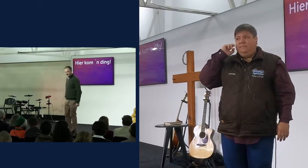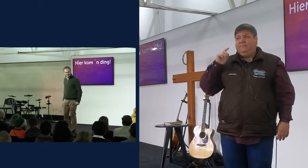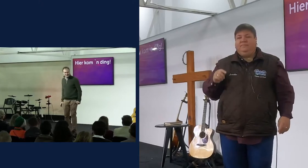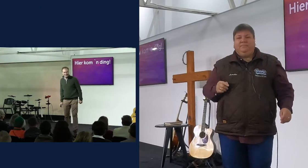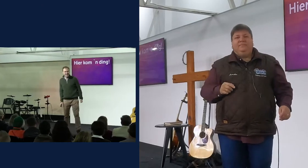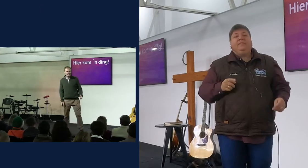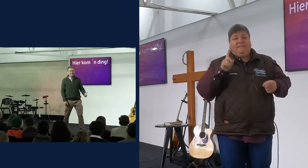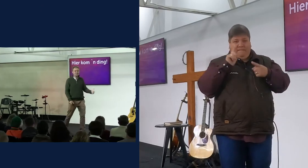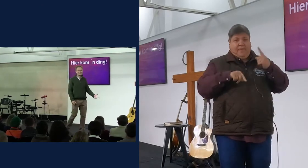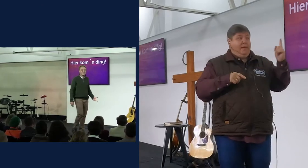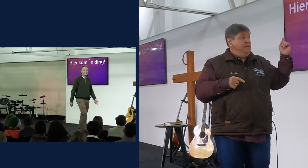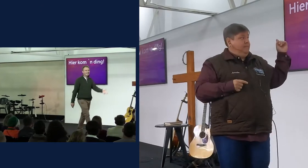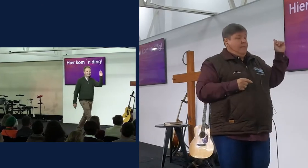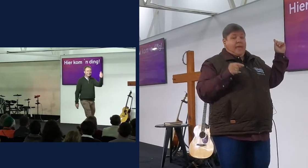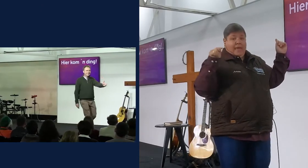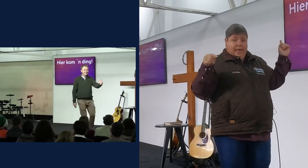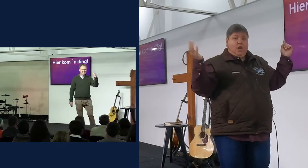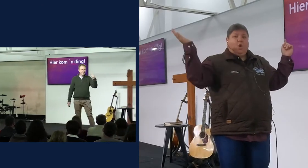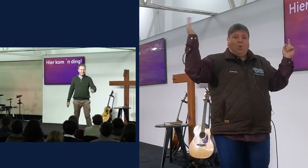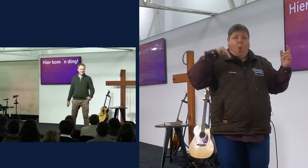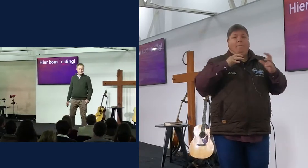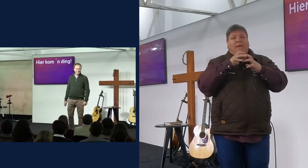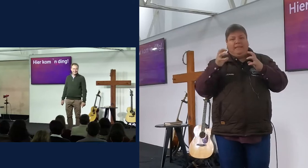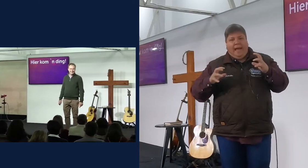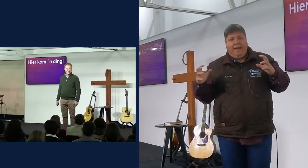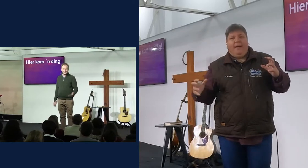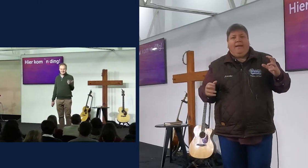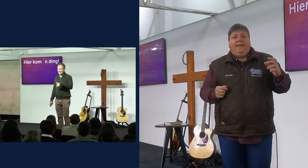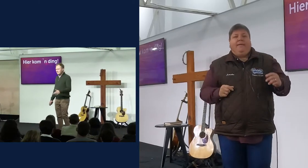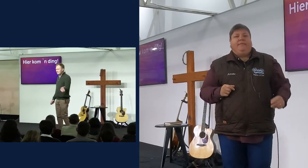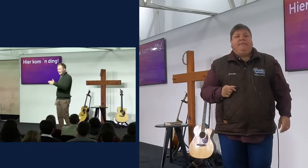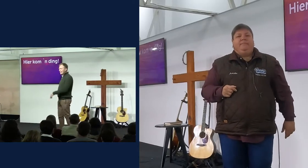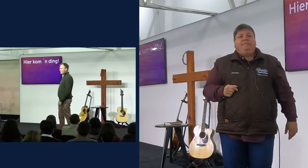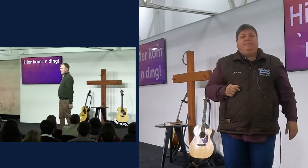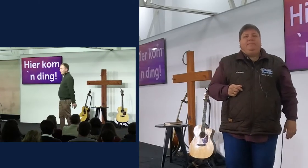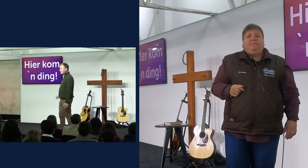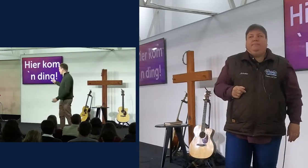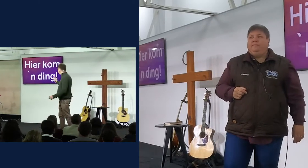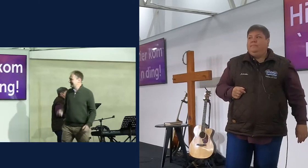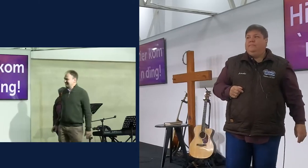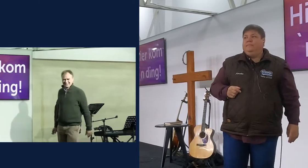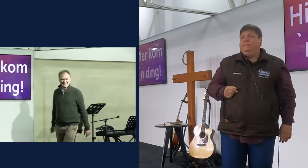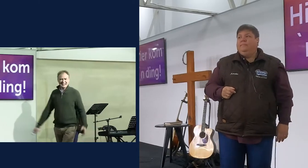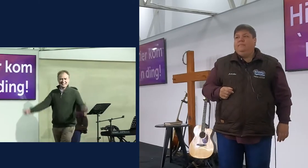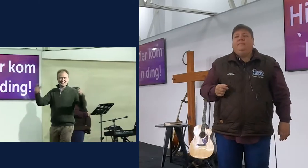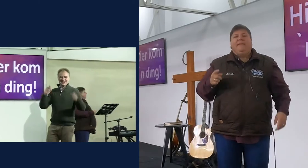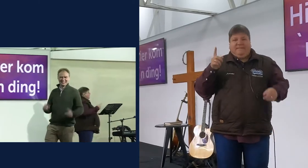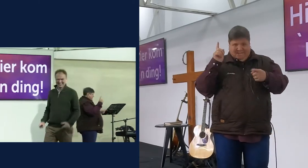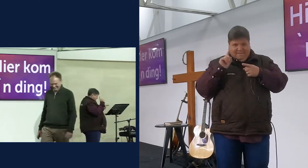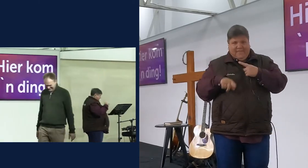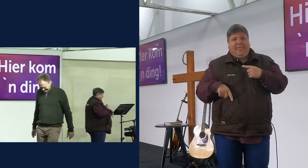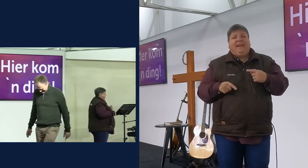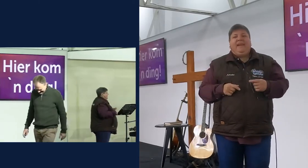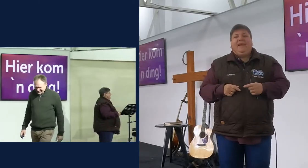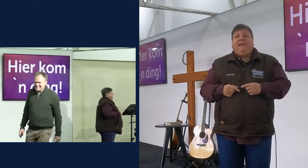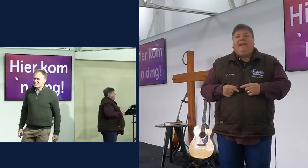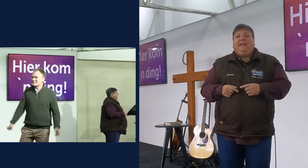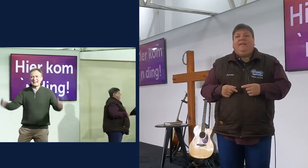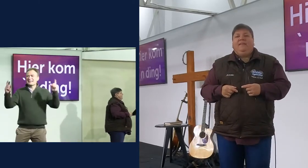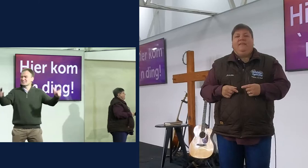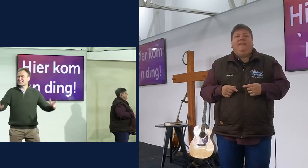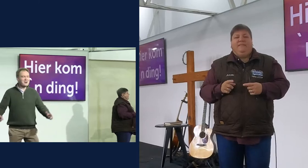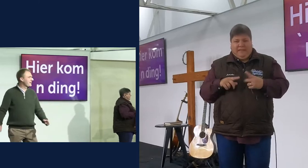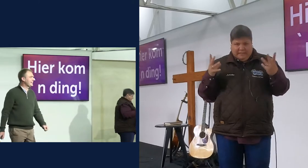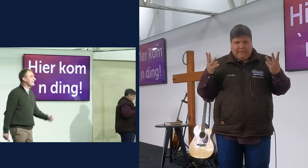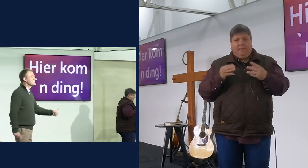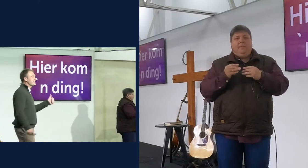harder moet praat, kom ons nie dit weer, 1, 2, 3, hier kom een ding, kom ons kyk of het aanhoud, ek het het nog een keer gedoen, sê dit gauw sam, kom